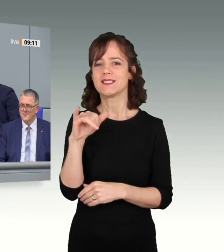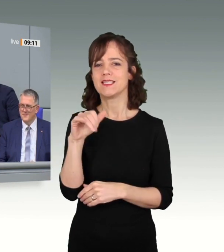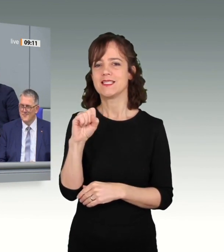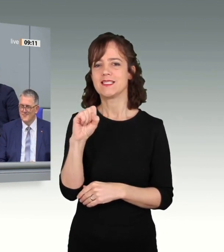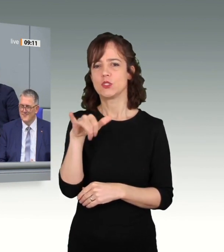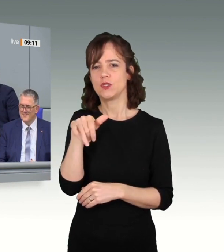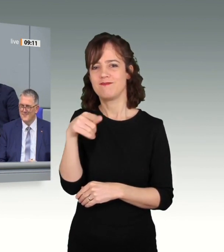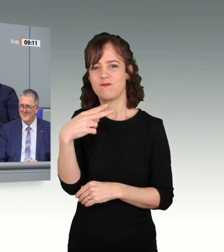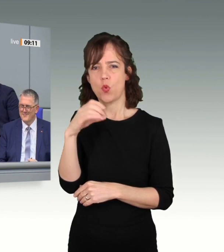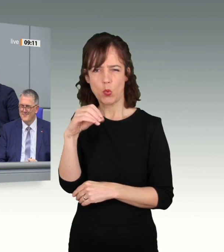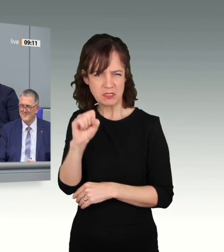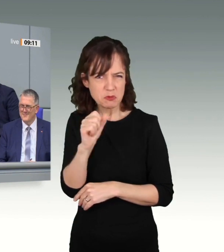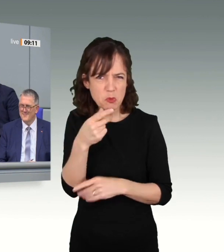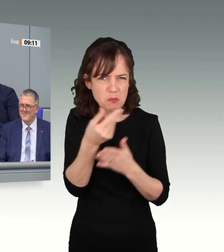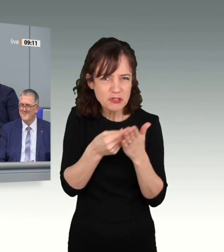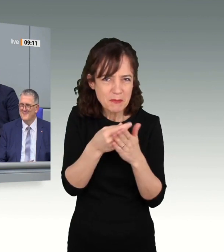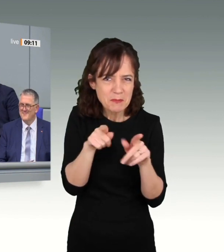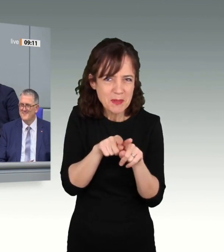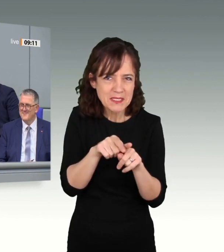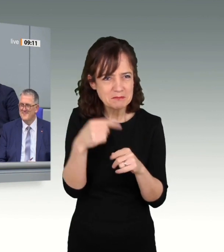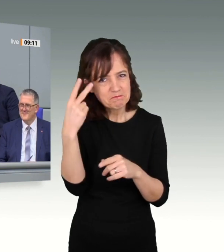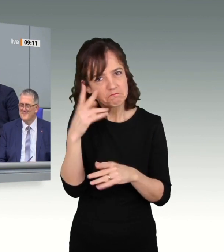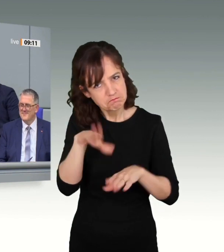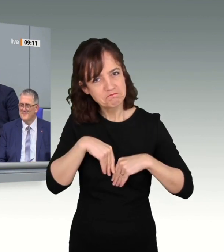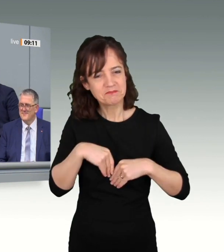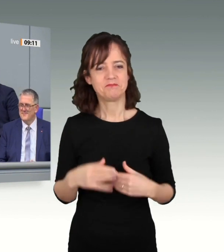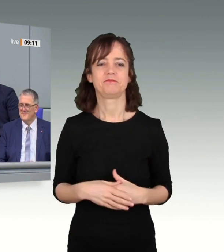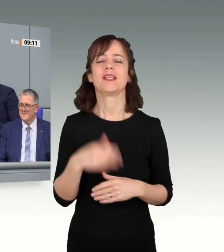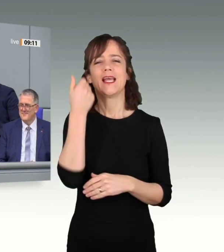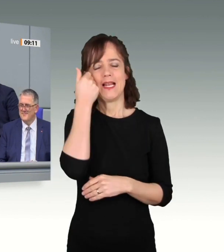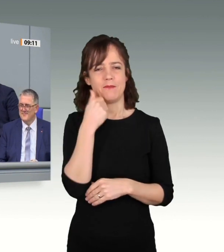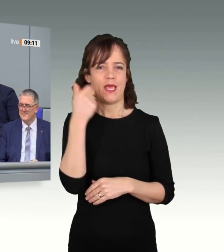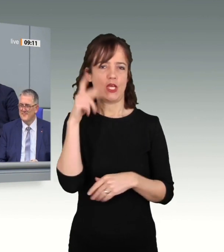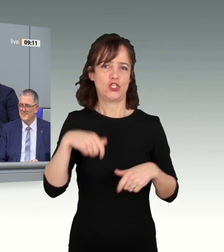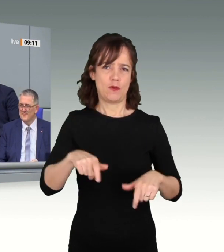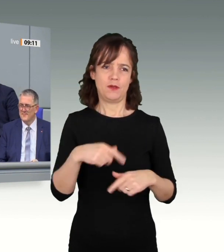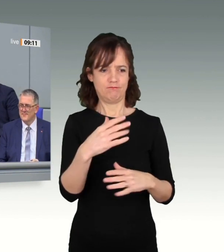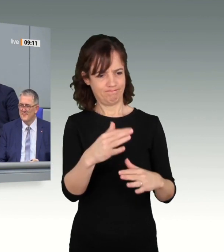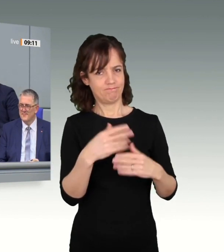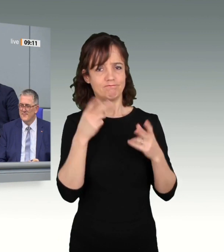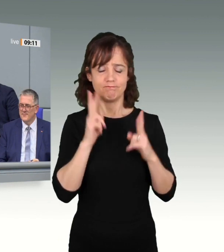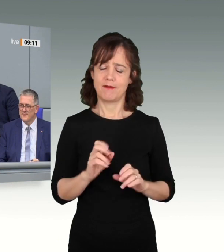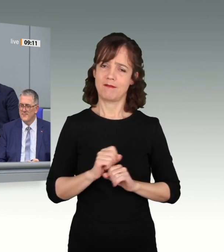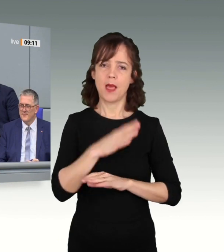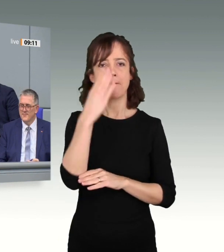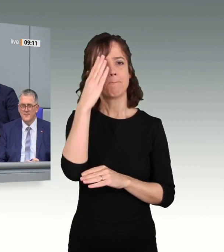können Sie ganz gut leben. Lieber Herr Schäuble, nicht ohne Grund gelten Sie als ein Mann der Exekutive. Ihre